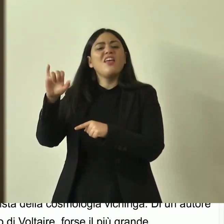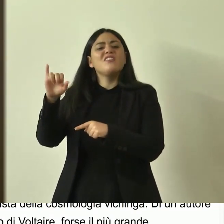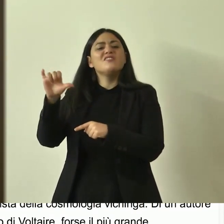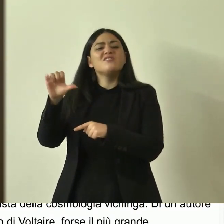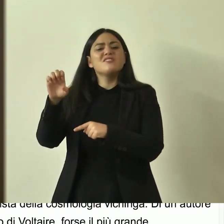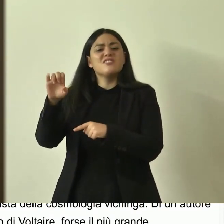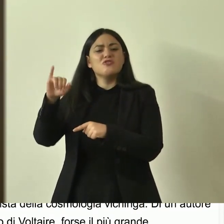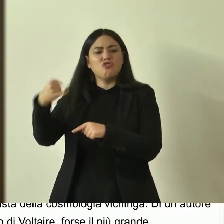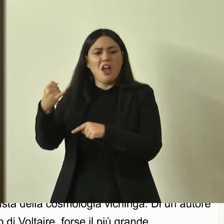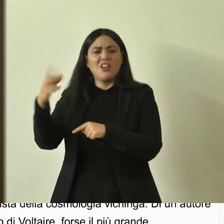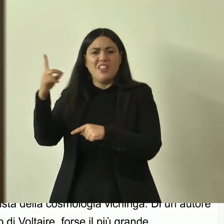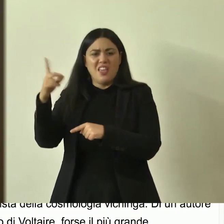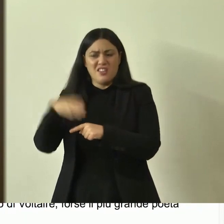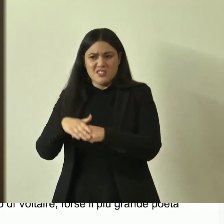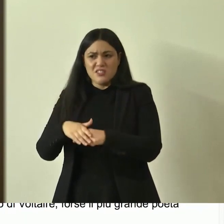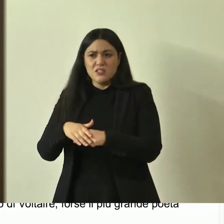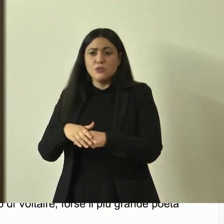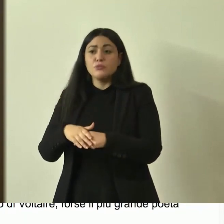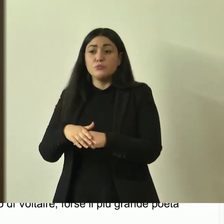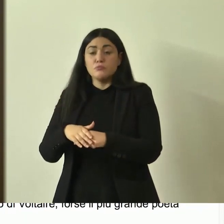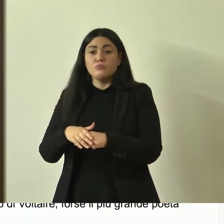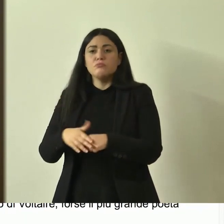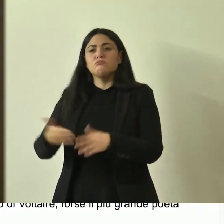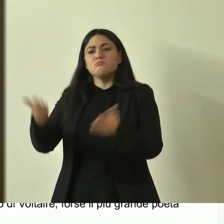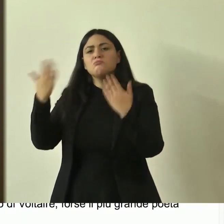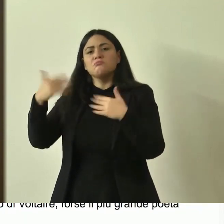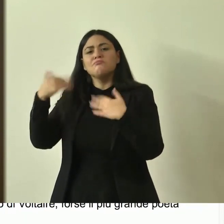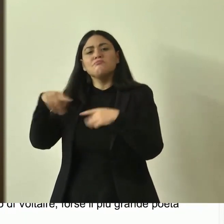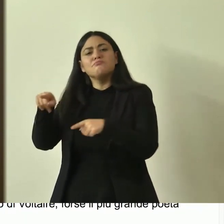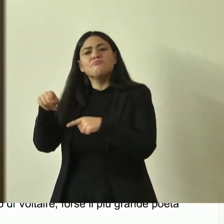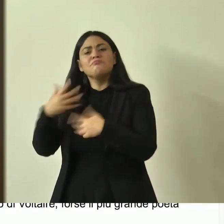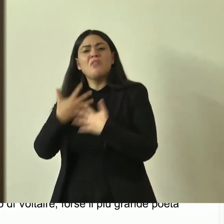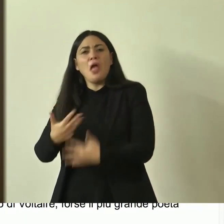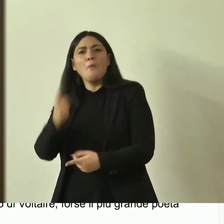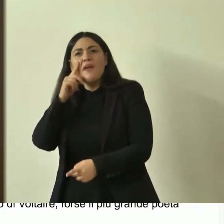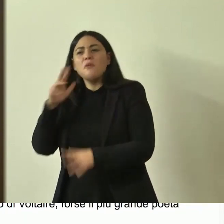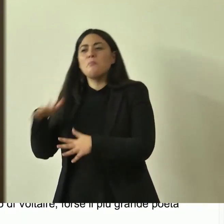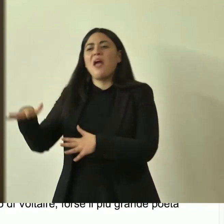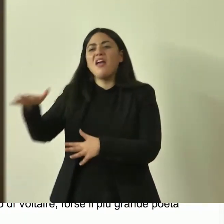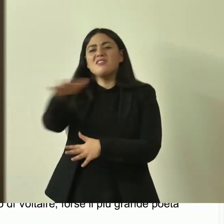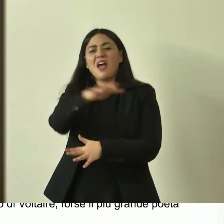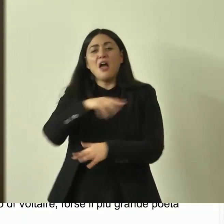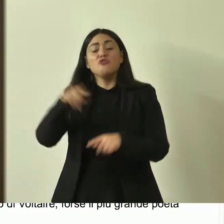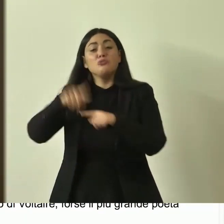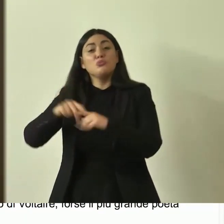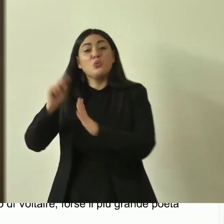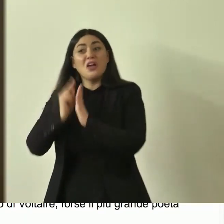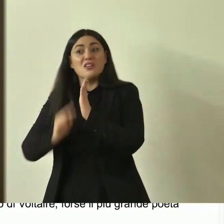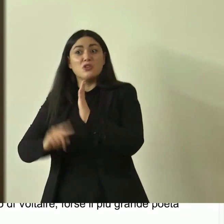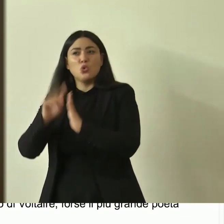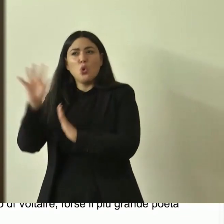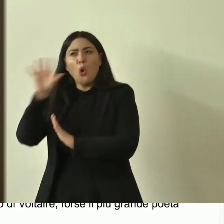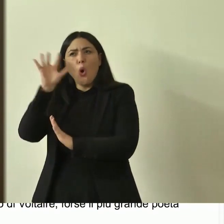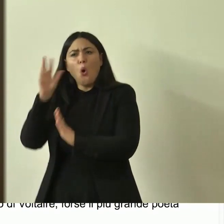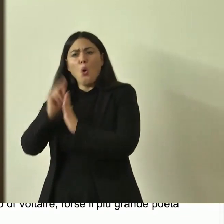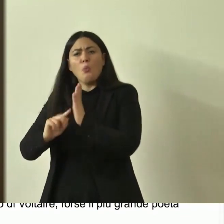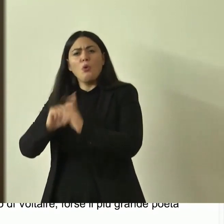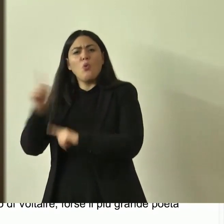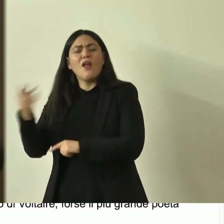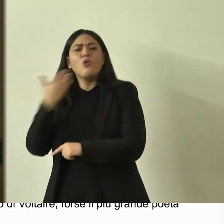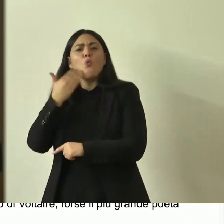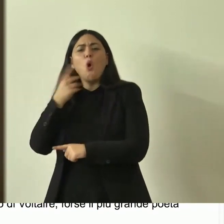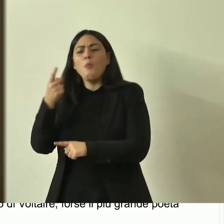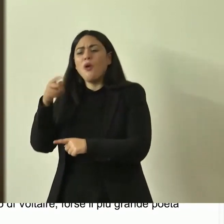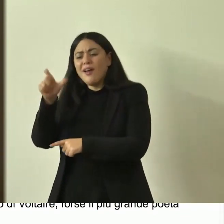giardini da cui è tratto questo Olate di abbellire i paesaggi e poi ha scritto anche un'altra un'altra opera che si chiama L'uomo dei